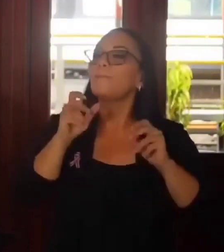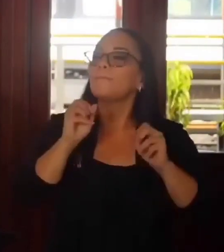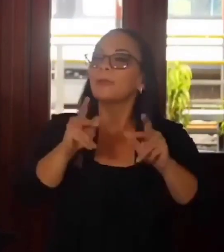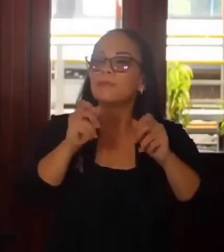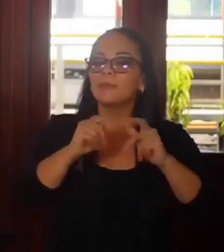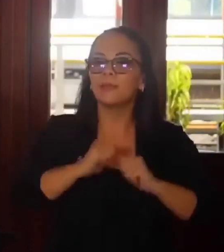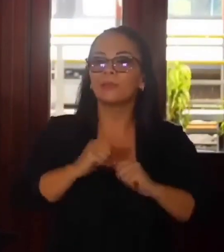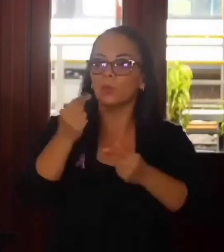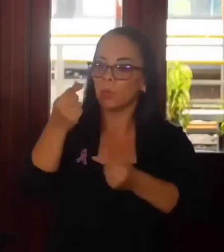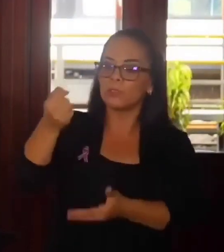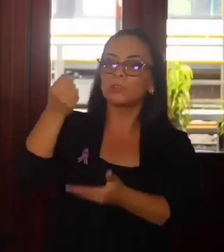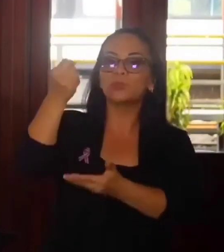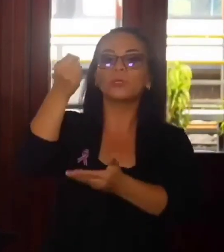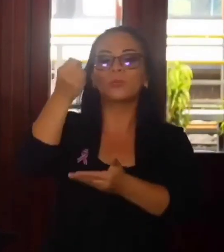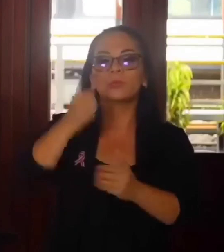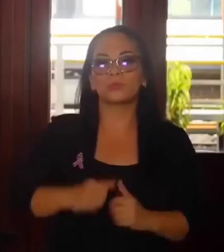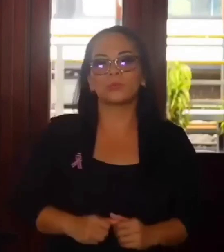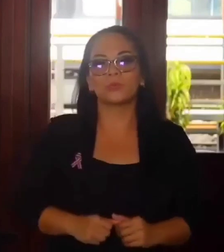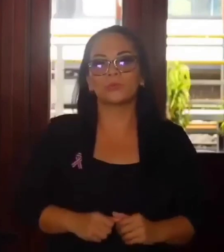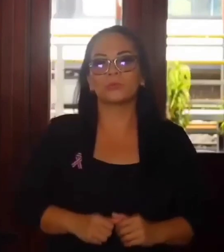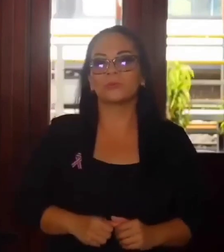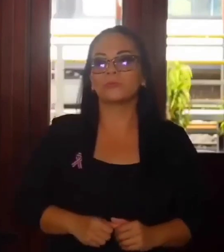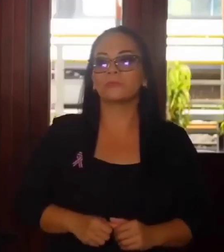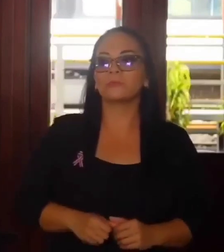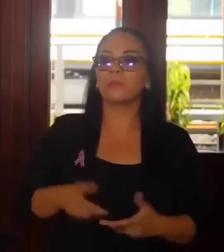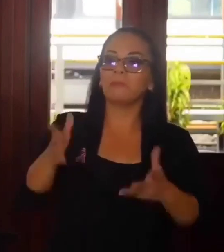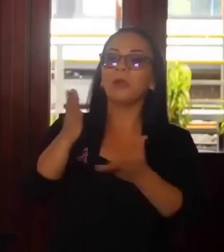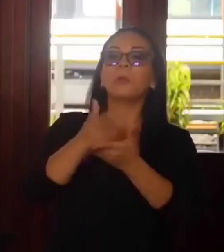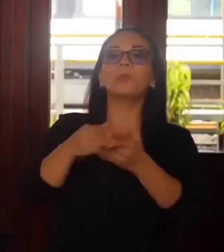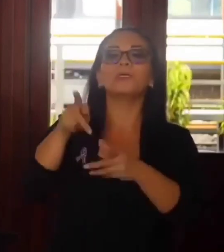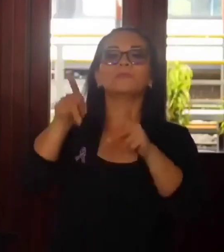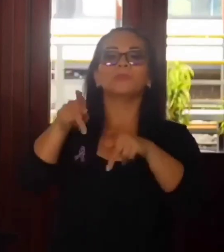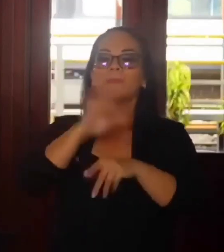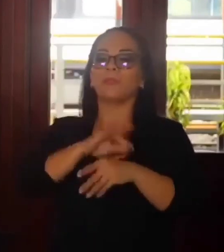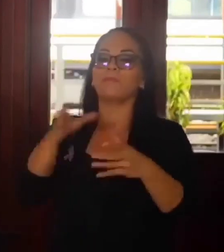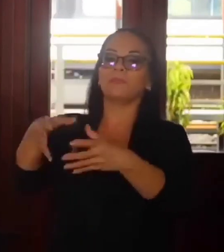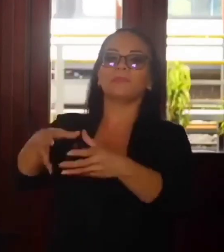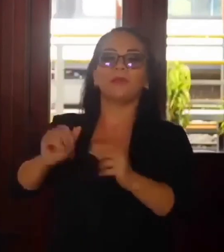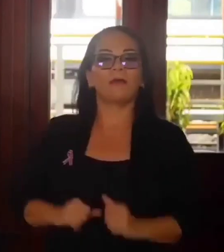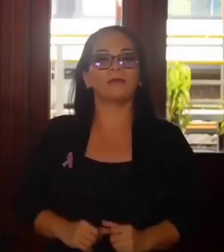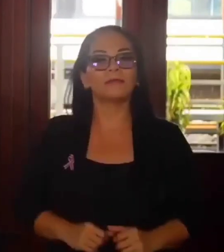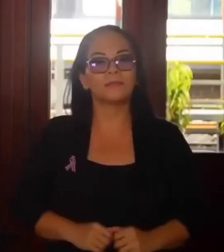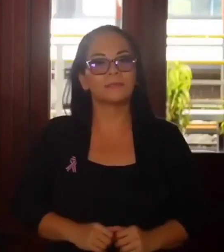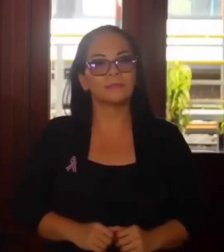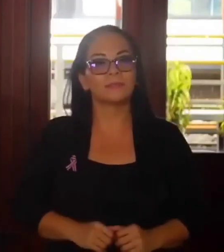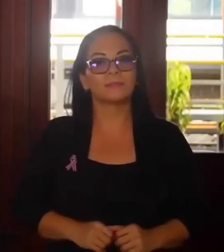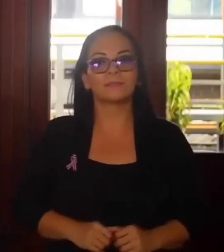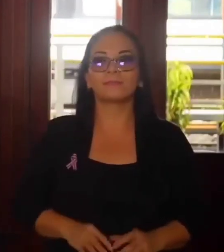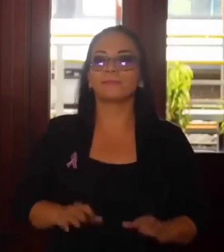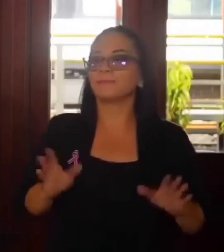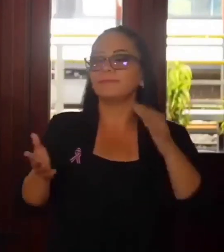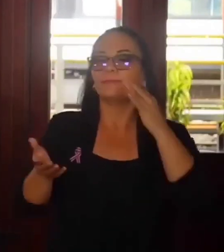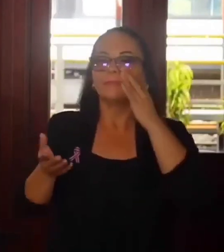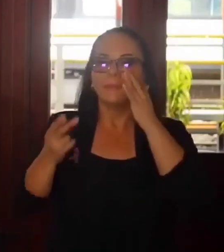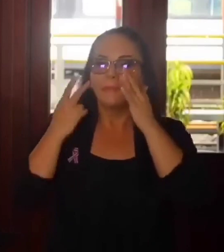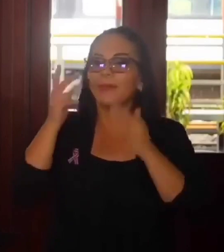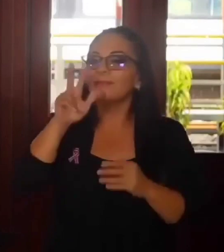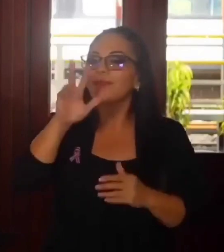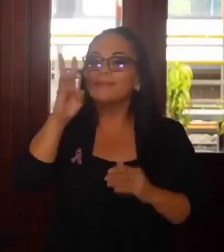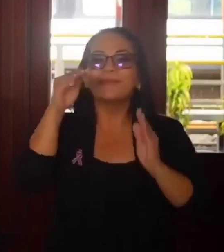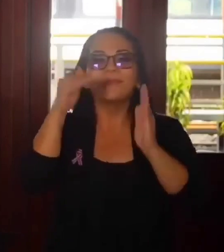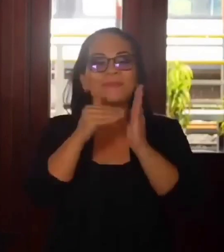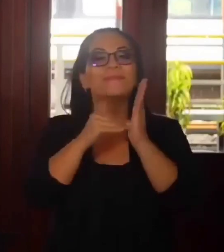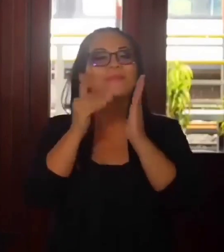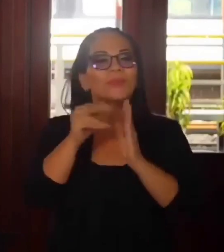que estos recursos se los dejen pocos. Yo, miren, 36 mil